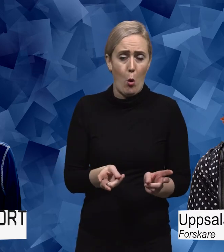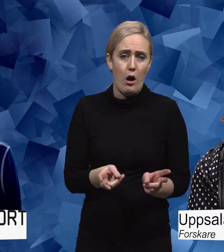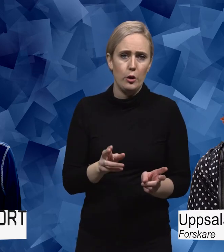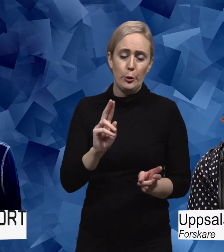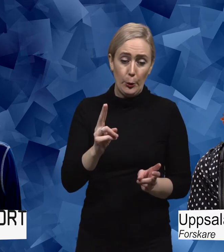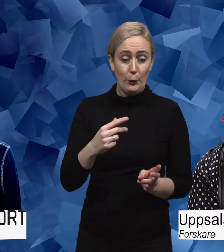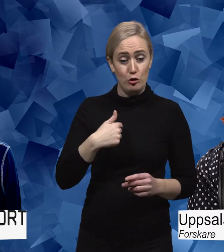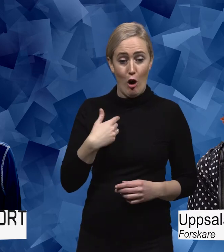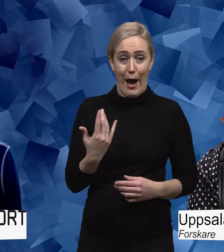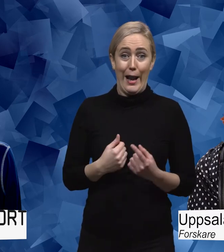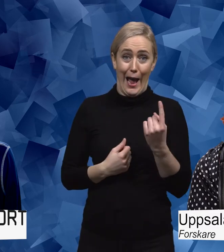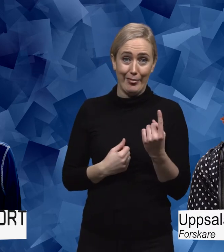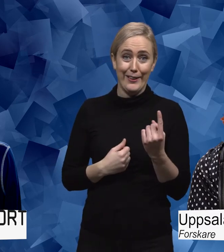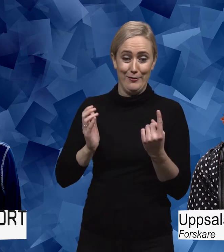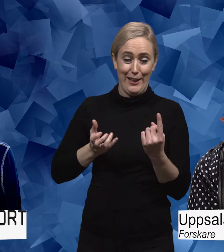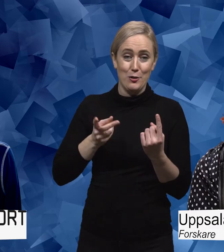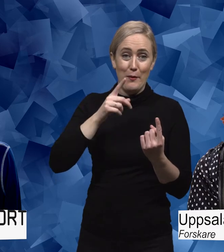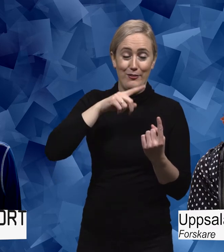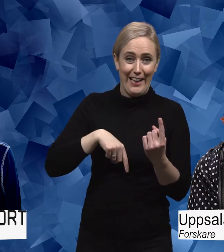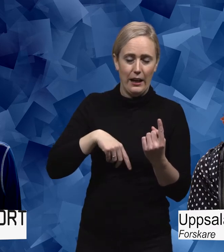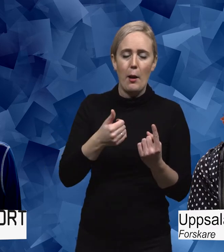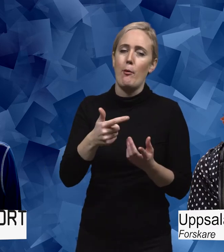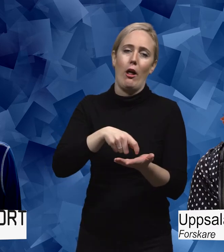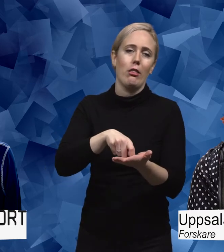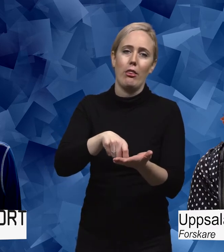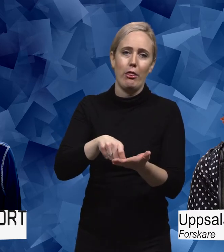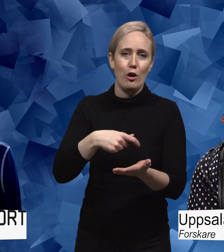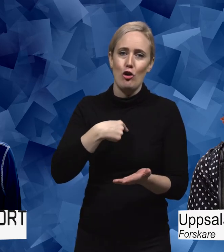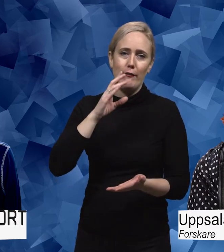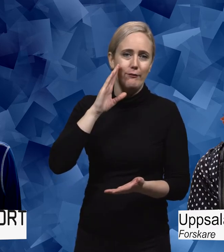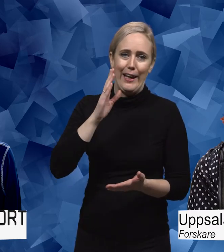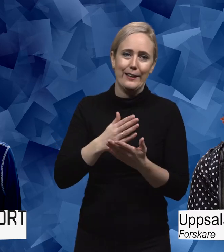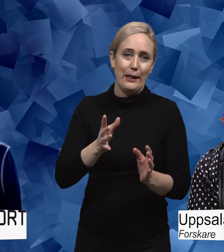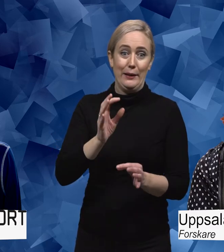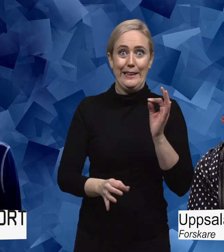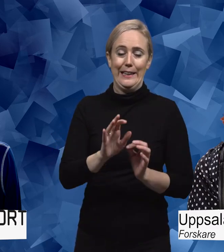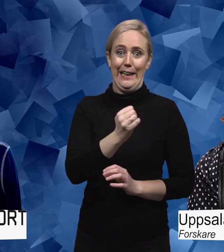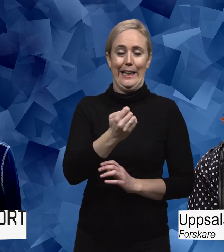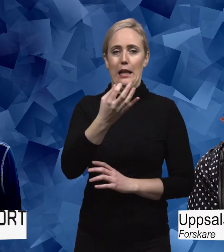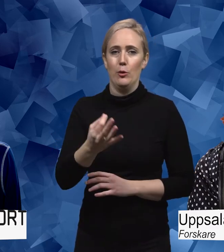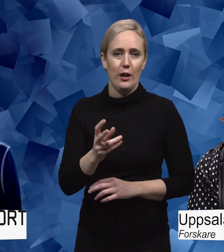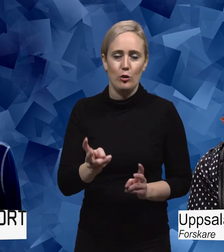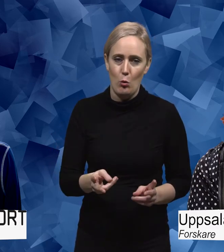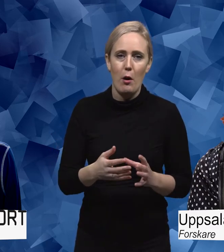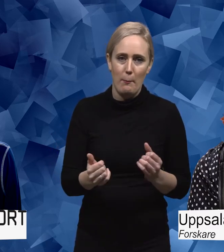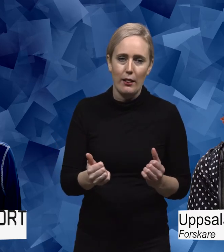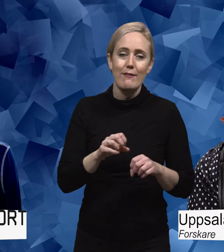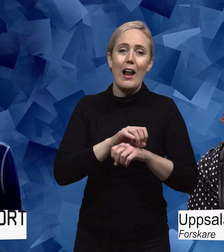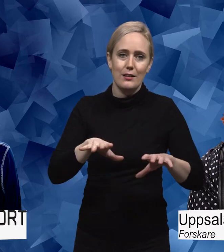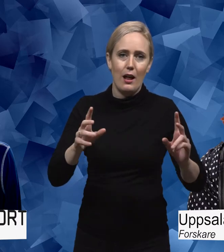råkade jag vara det fallet där han hade fel. Det här är bara en uppskattning, vet inte att det är exakt 99 fall av 100, men i flertalet är det absolut så. Nu råkade jag vara